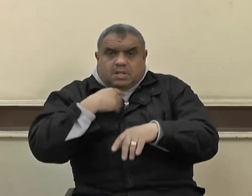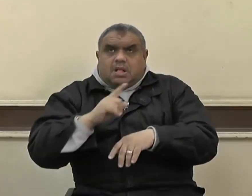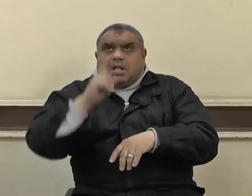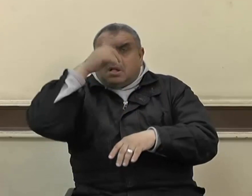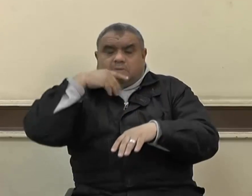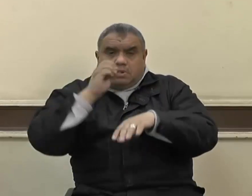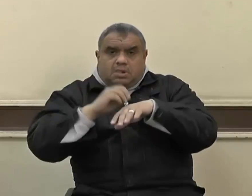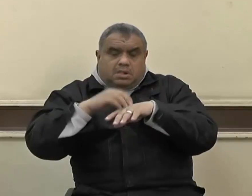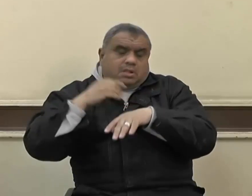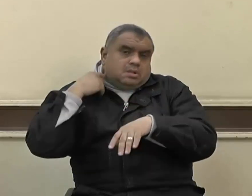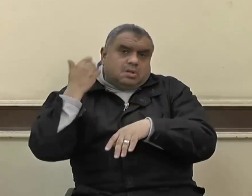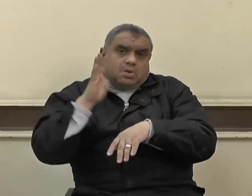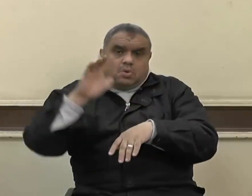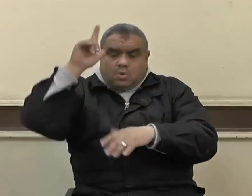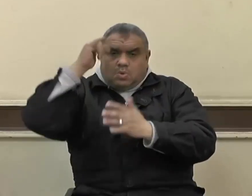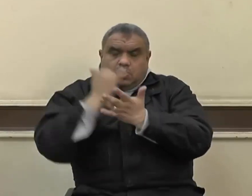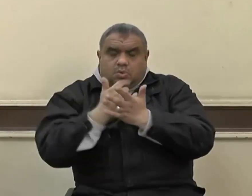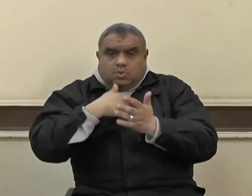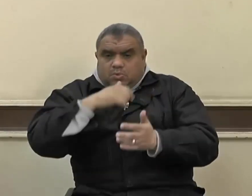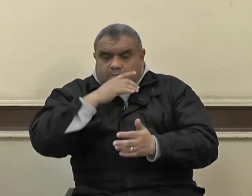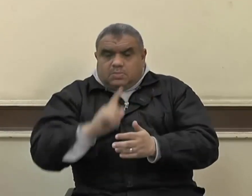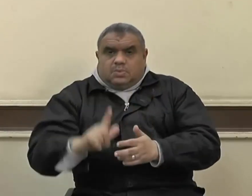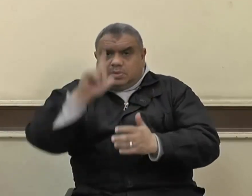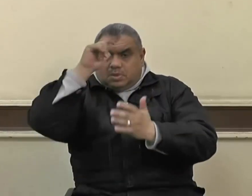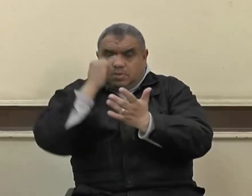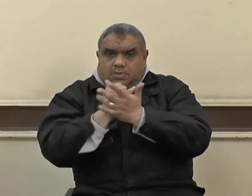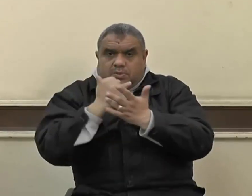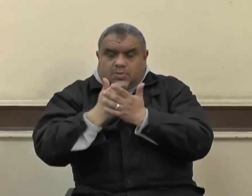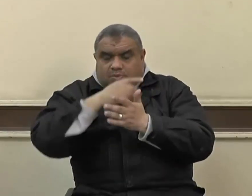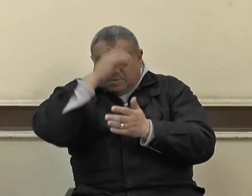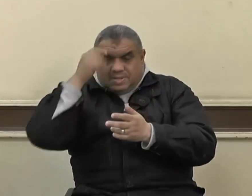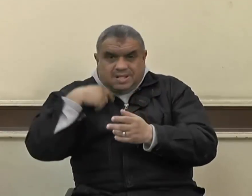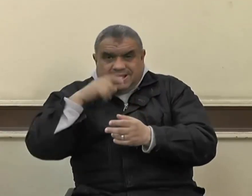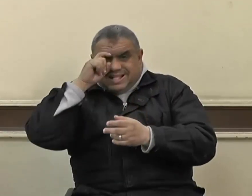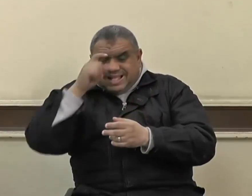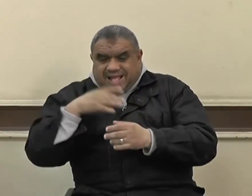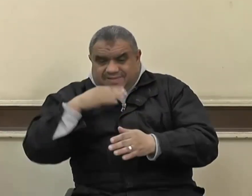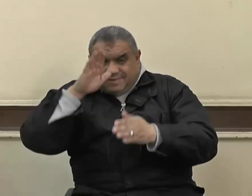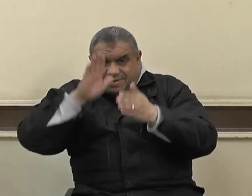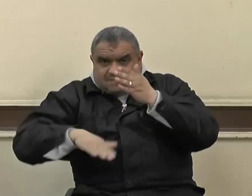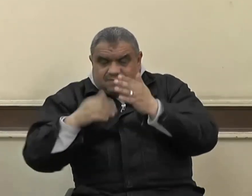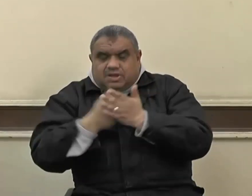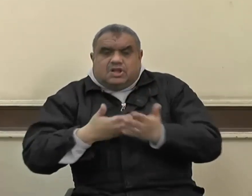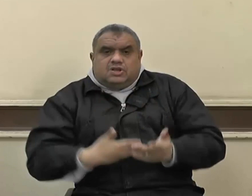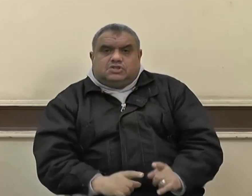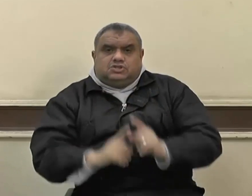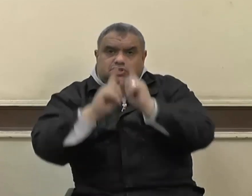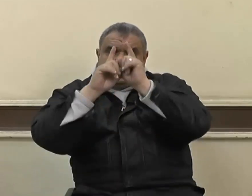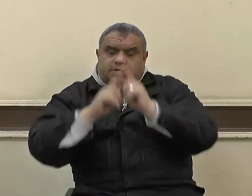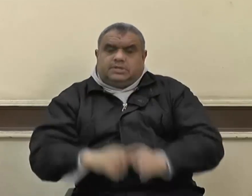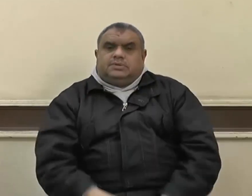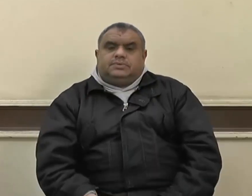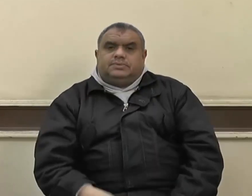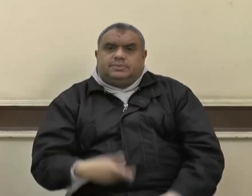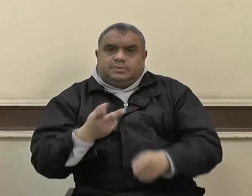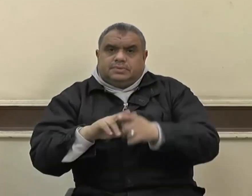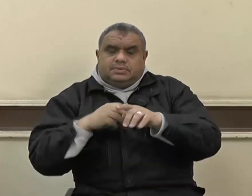وإن مات على فراشه إن الشهيد الحقيقي هو من اعتنق الحق وأخلص له